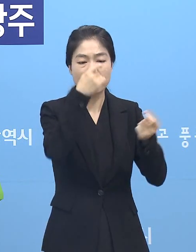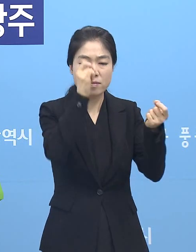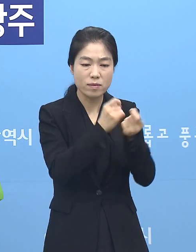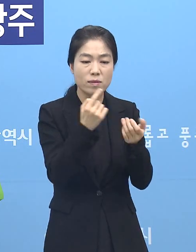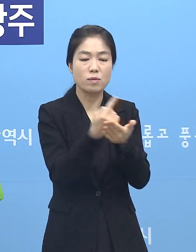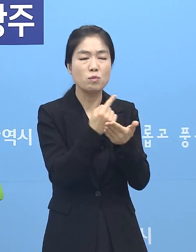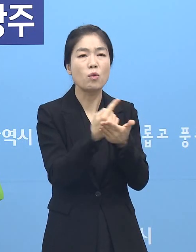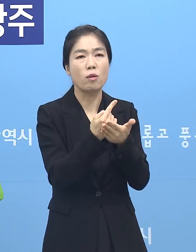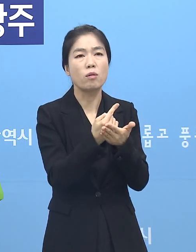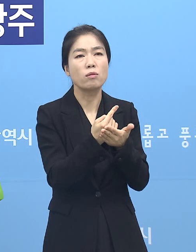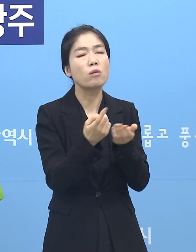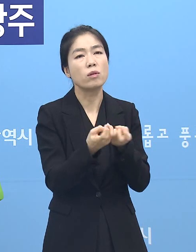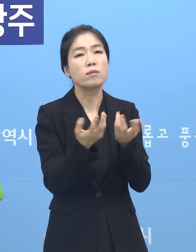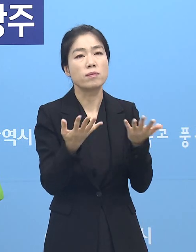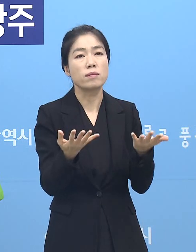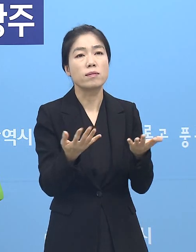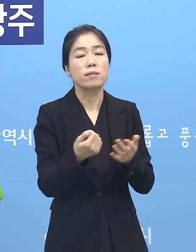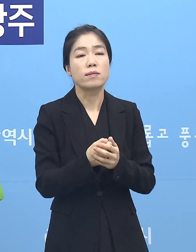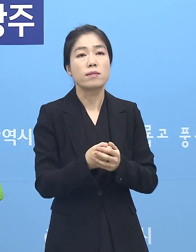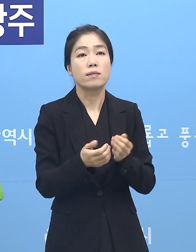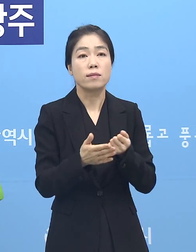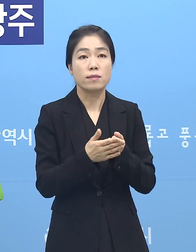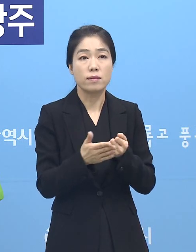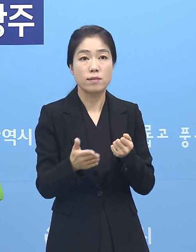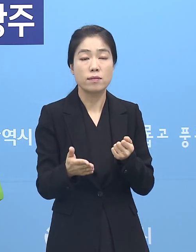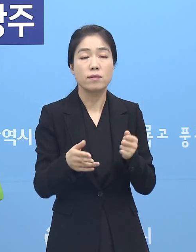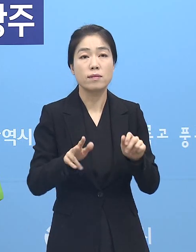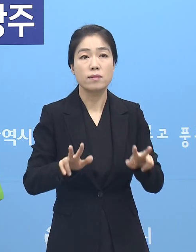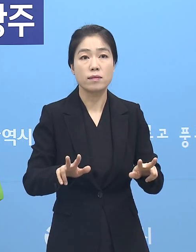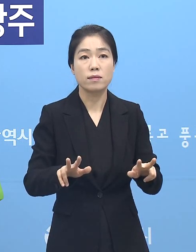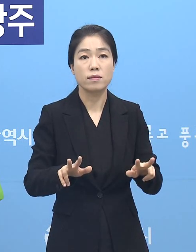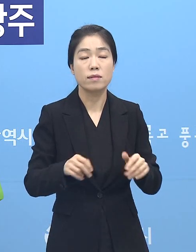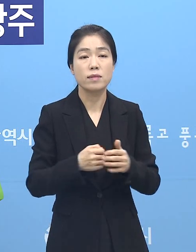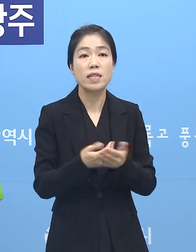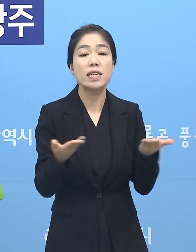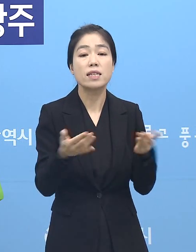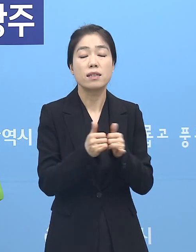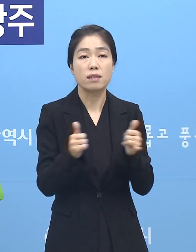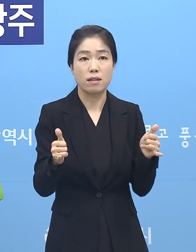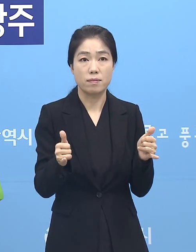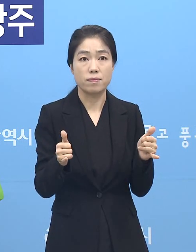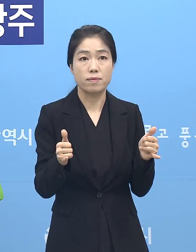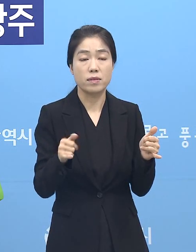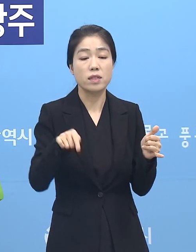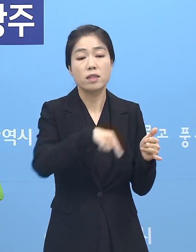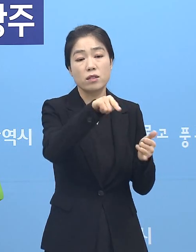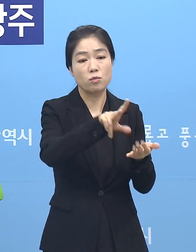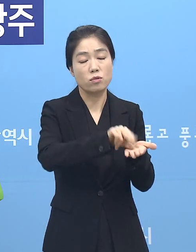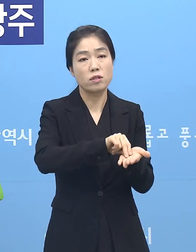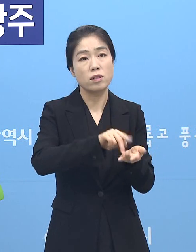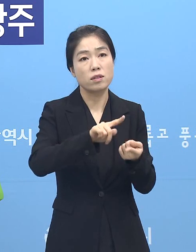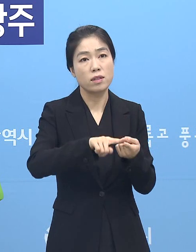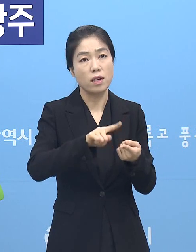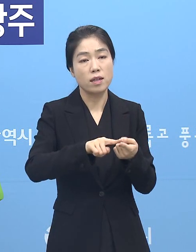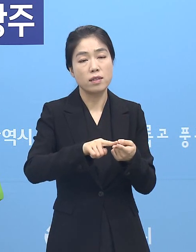접촉을 피할 수가 없는 상황입니다. 그래서 우리 의료 종사자들이 그 부분에 대해서